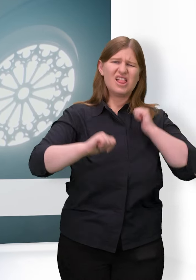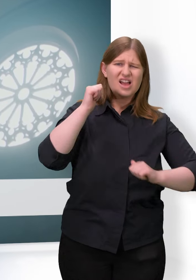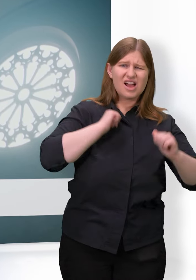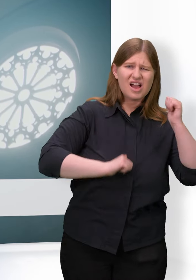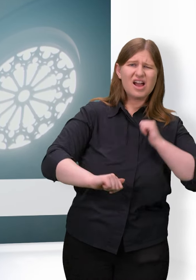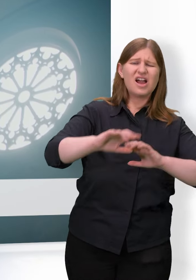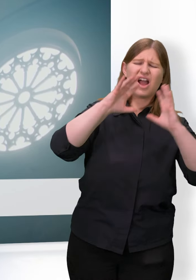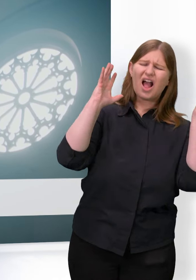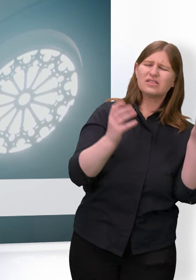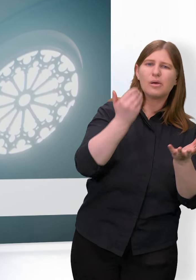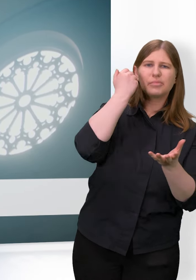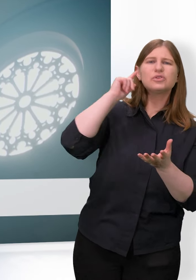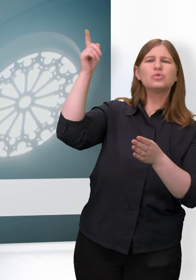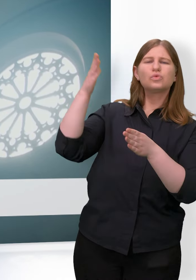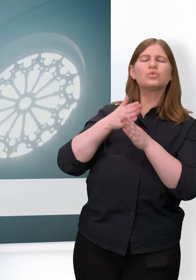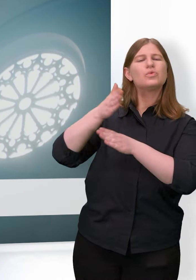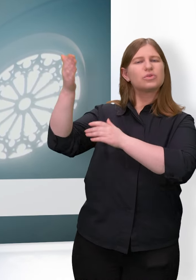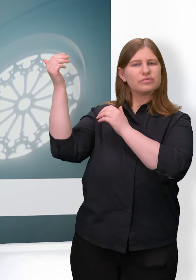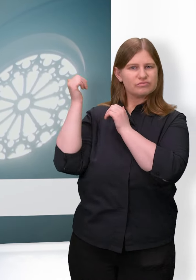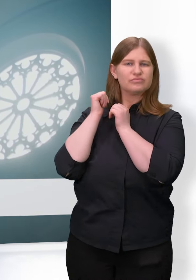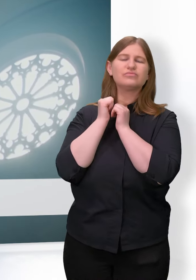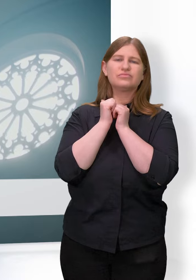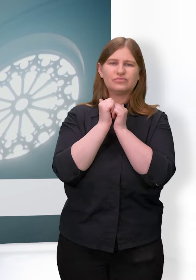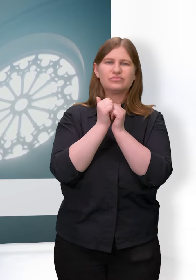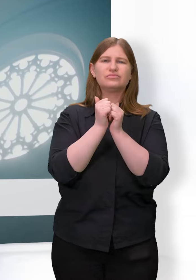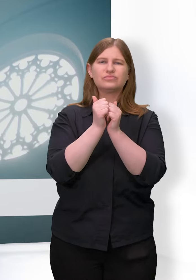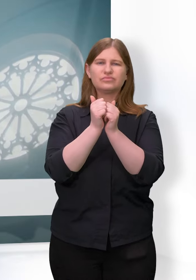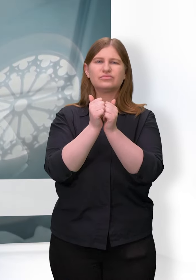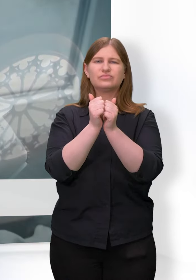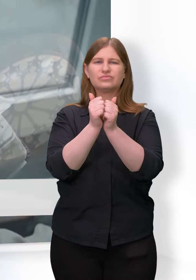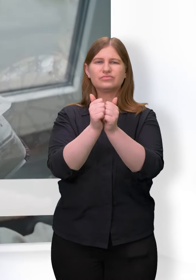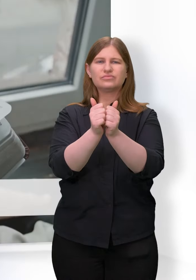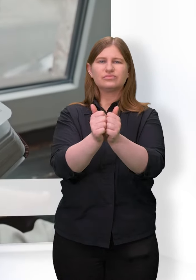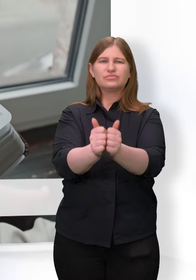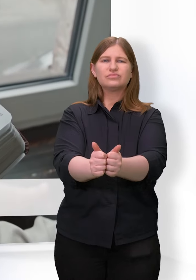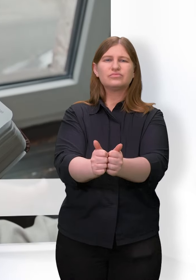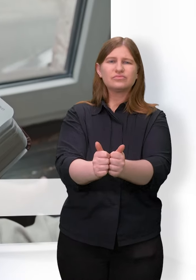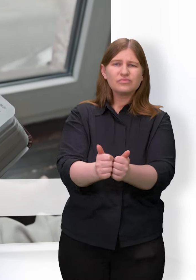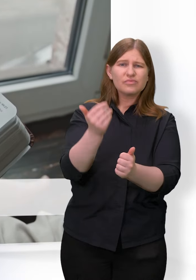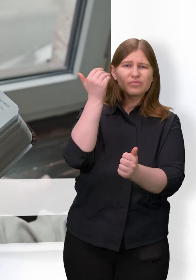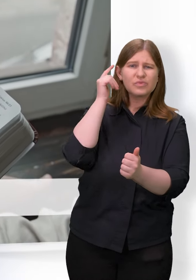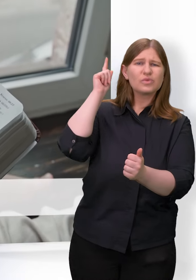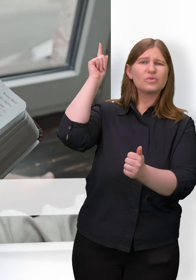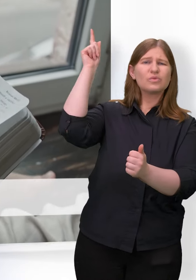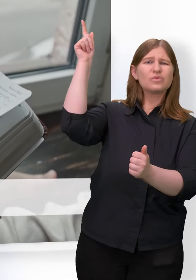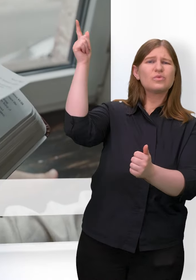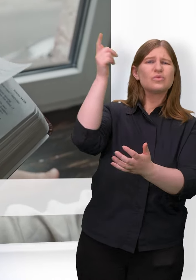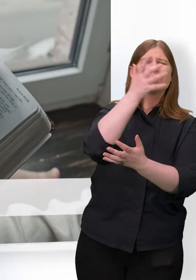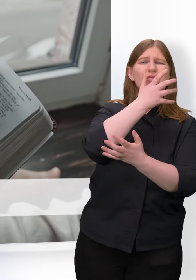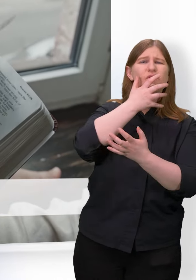sei mit uns in allen Leiden, voll Wärme und Licht im